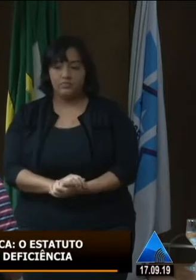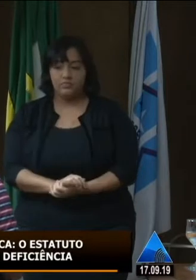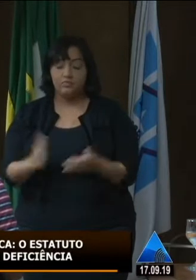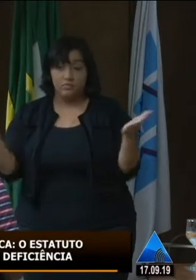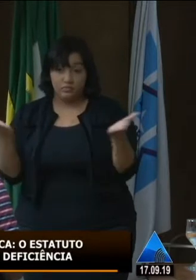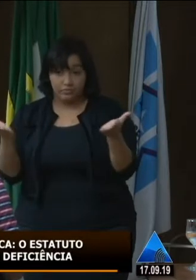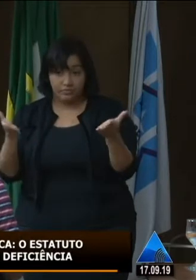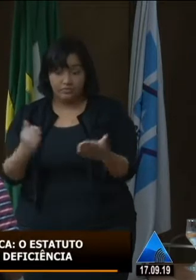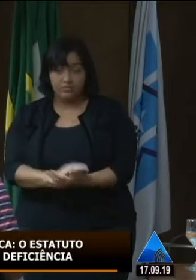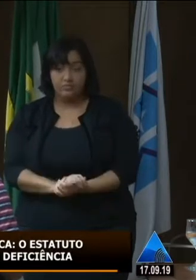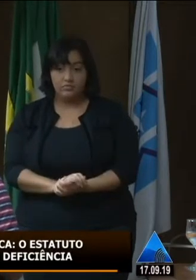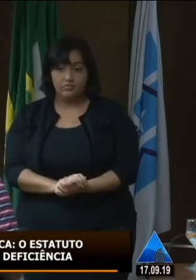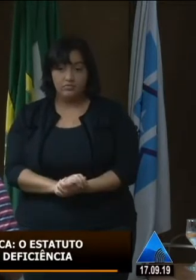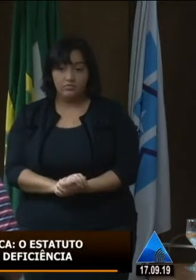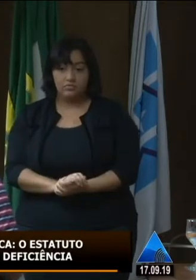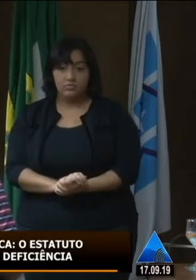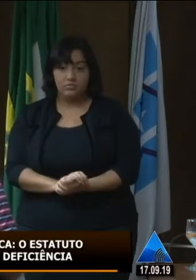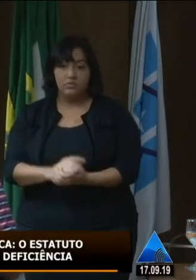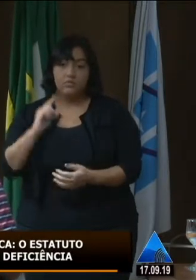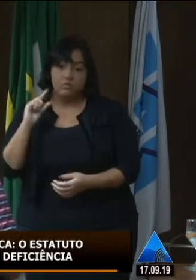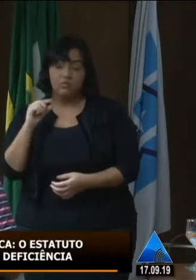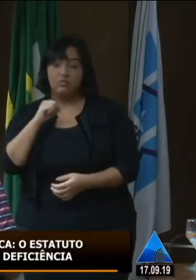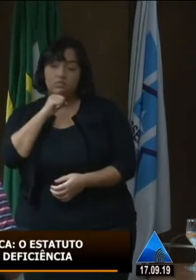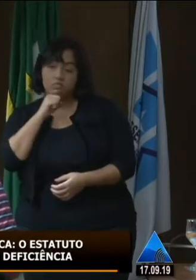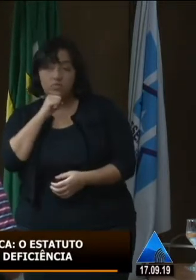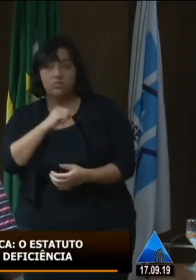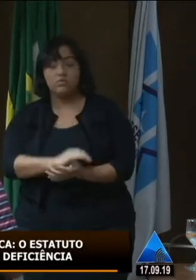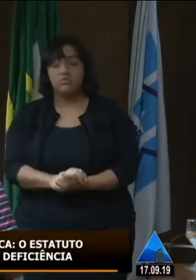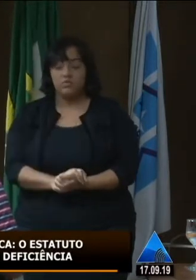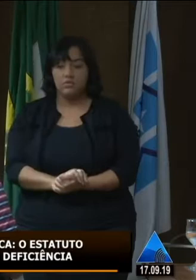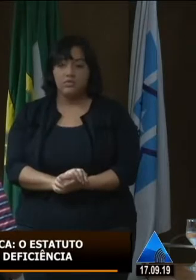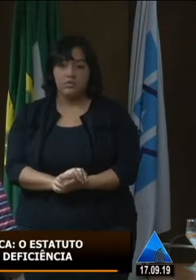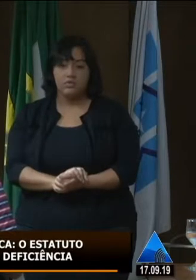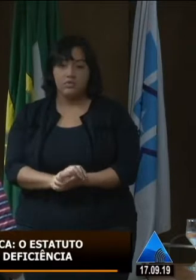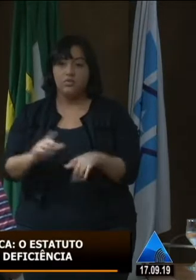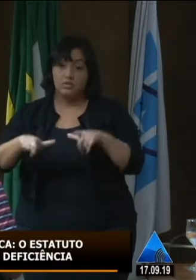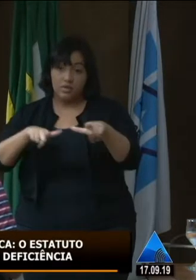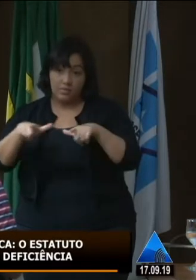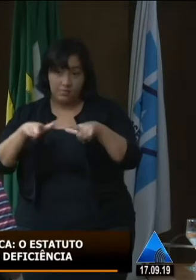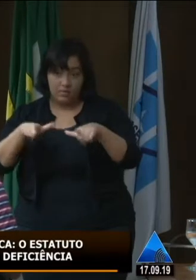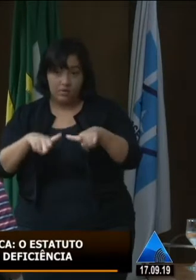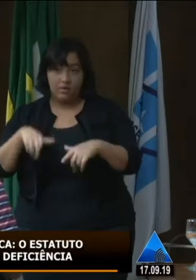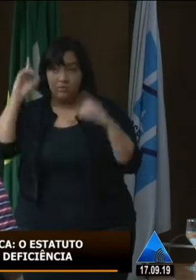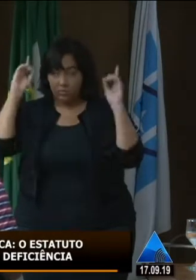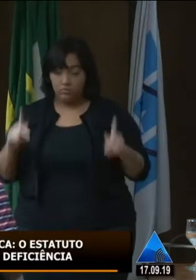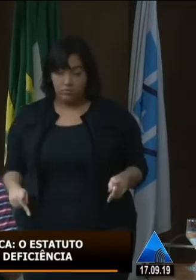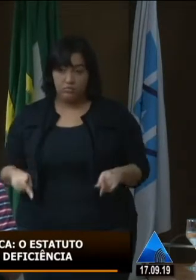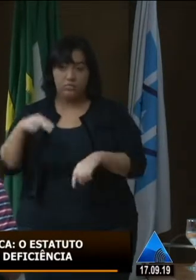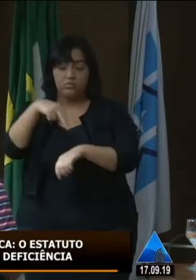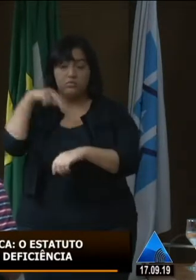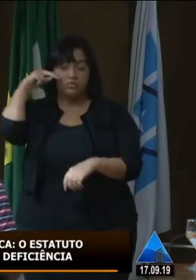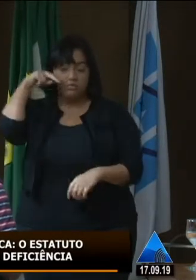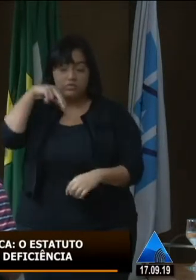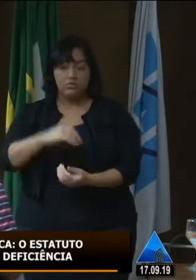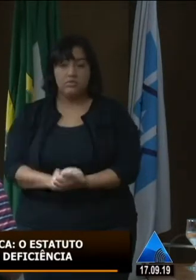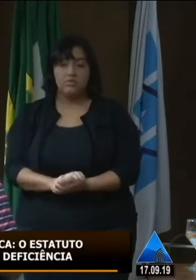Hoje, já com um pouco mais de idade, já servidor municipal de Natal, já vendo a cidade de uma